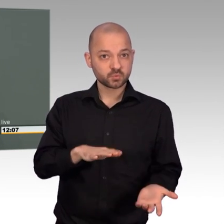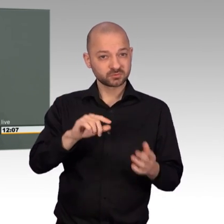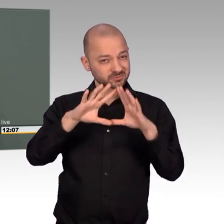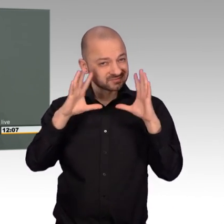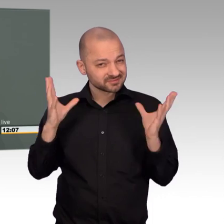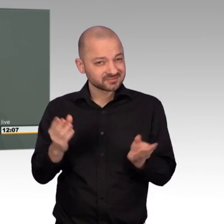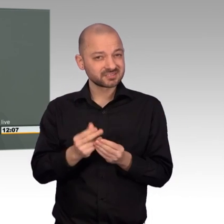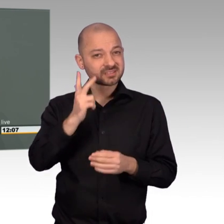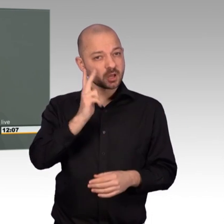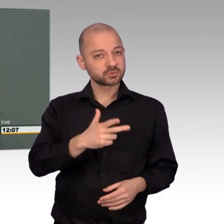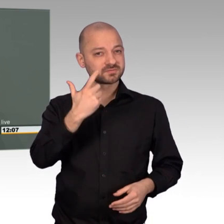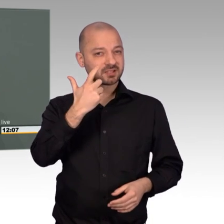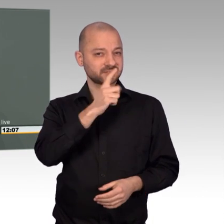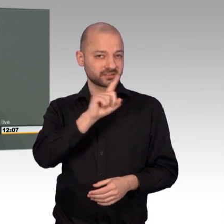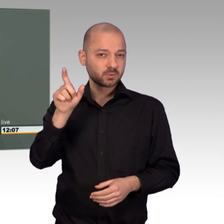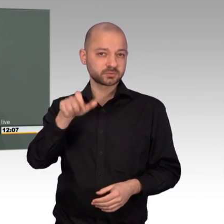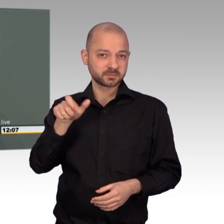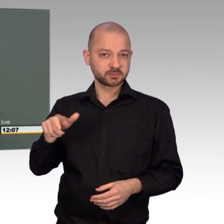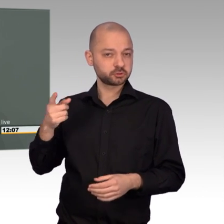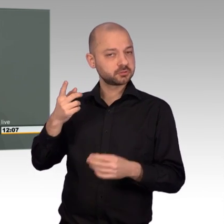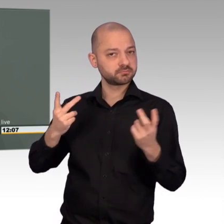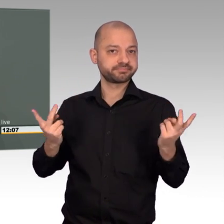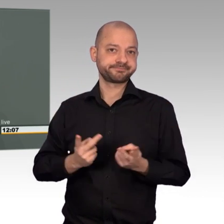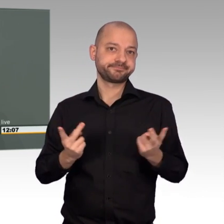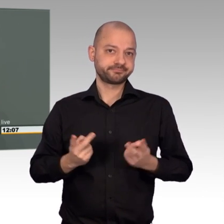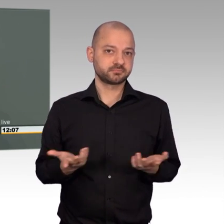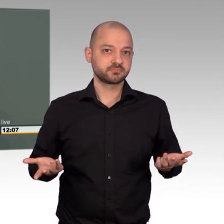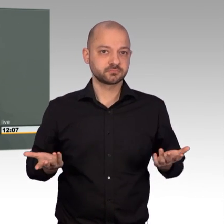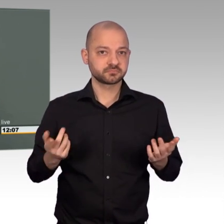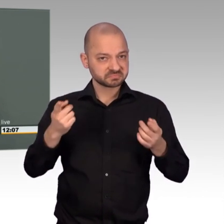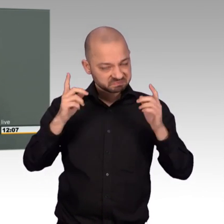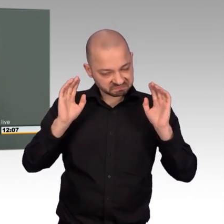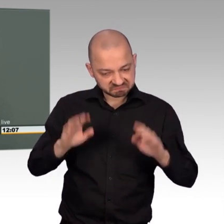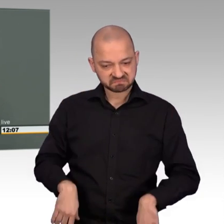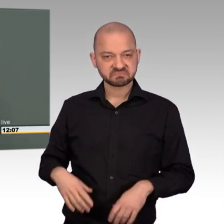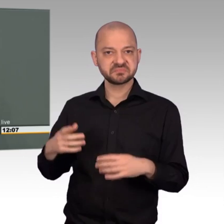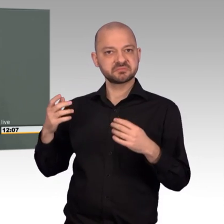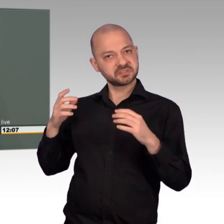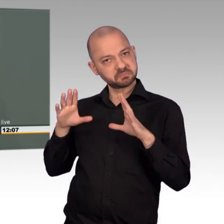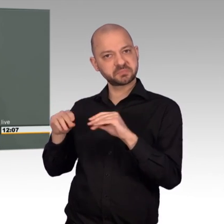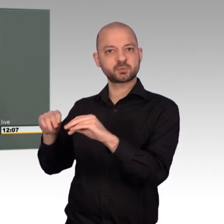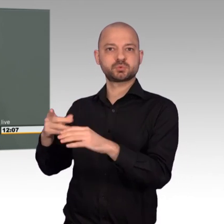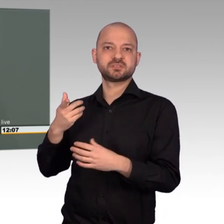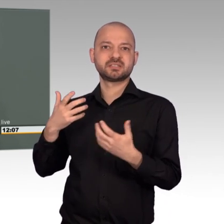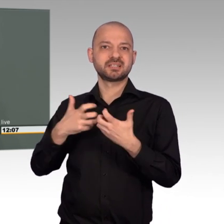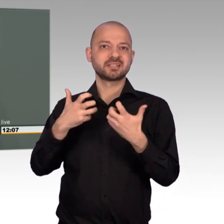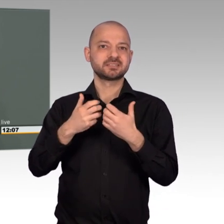in der syrischen Rebellenhochburg Osthuta bei Damaskus bombardiert. UNICEF hat eine